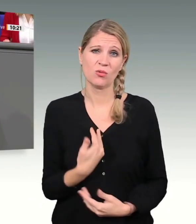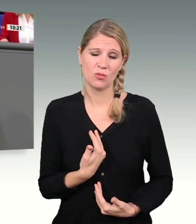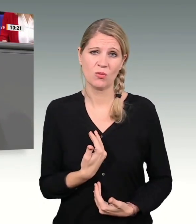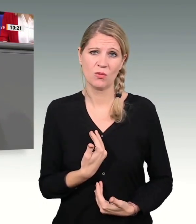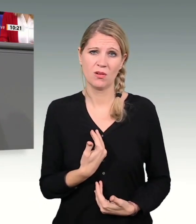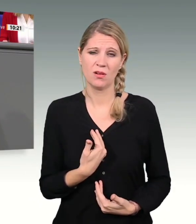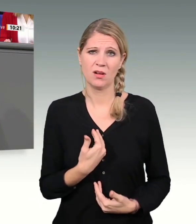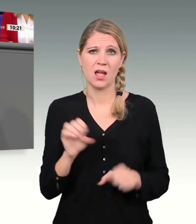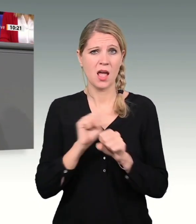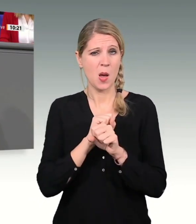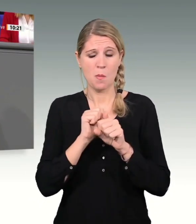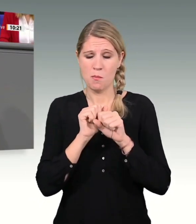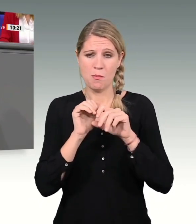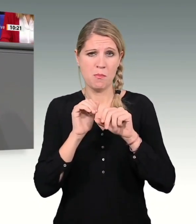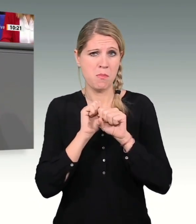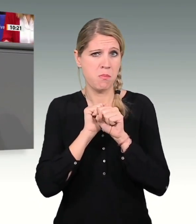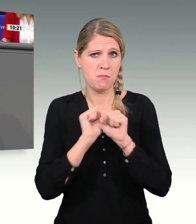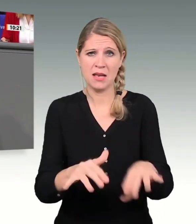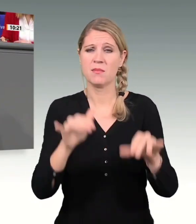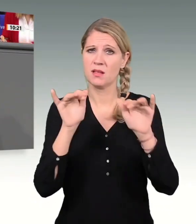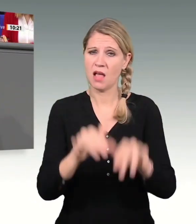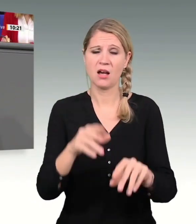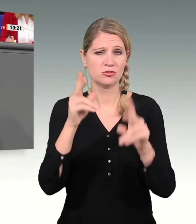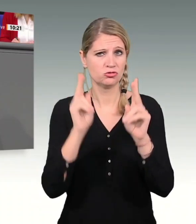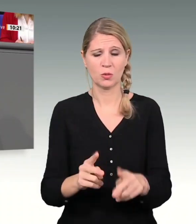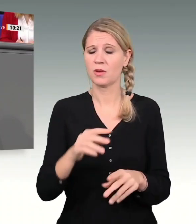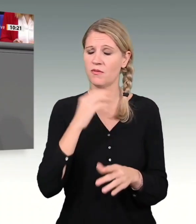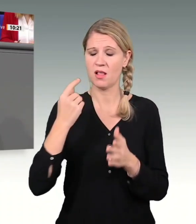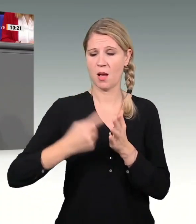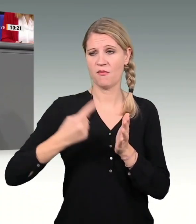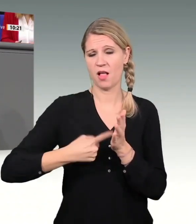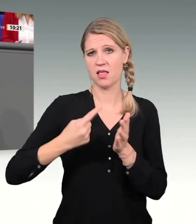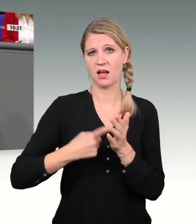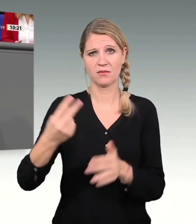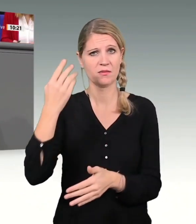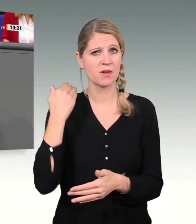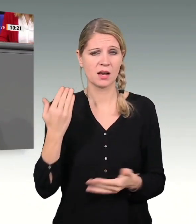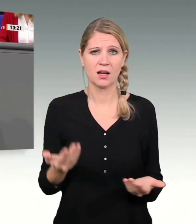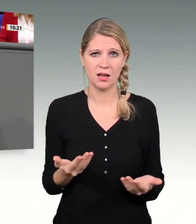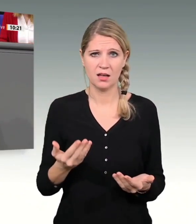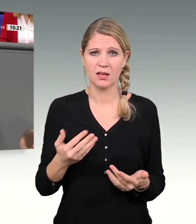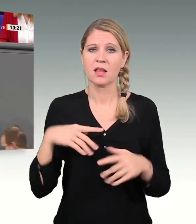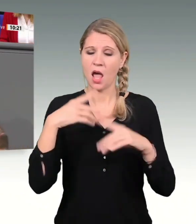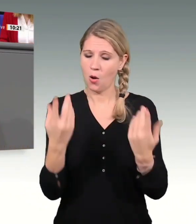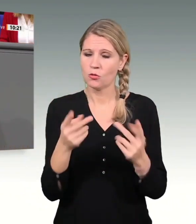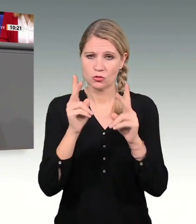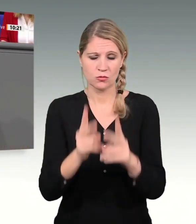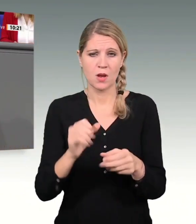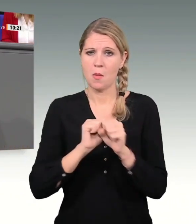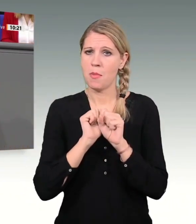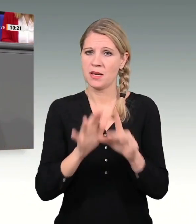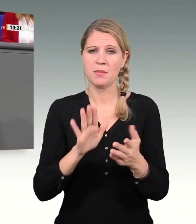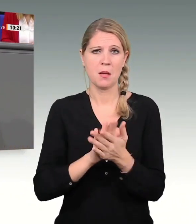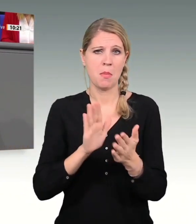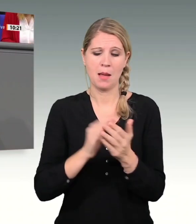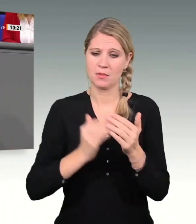der Pandemie, die uns sicherlich viel abverlangt hat, wird mit Sicherheit auch feststehen, die wird auch noch ein bisschen dauern. Und